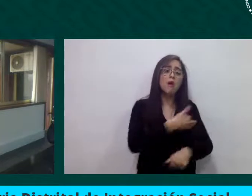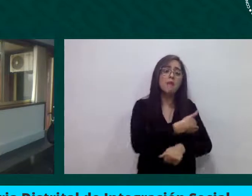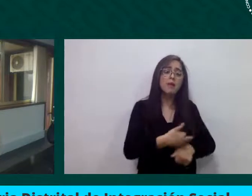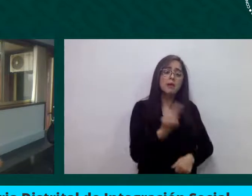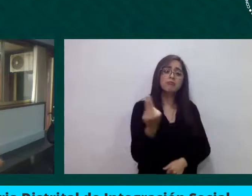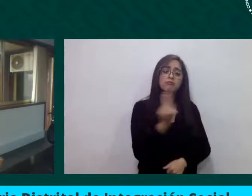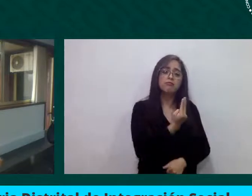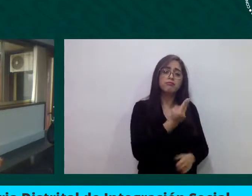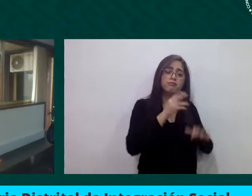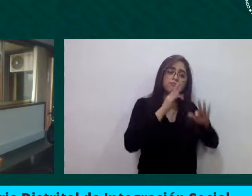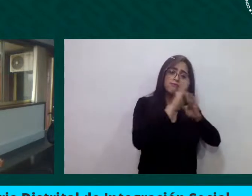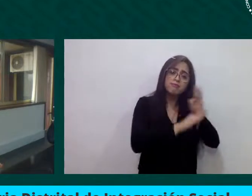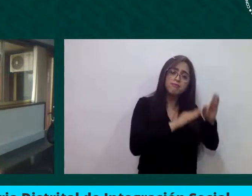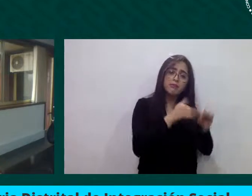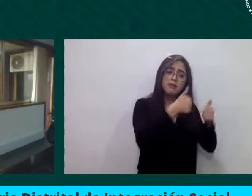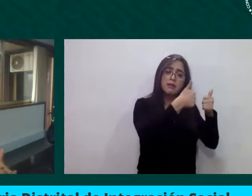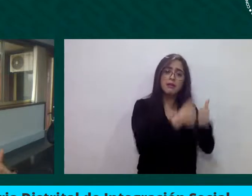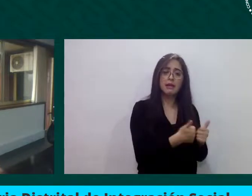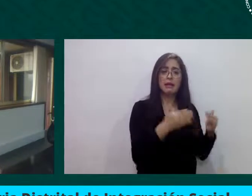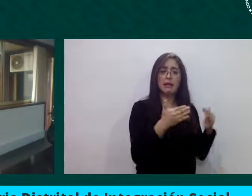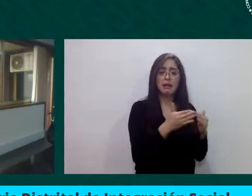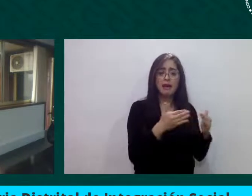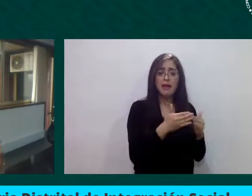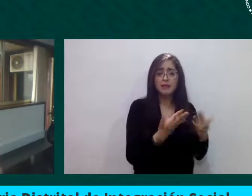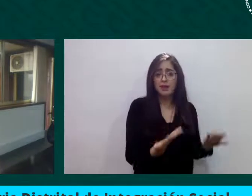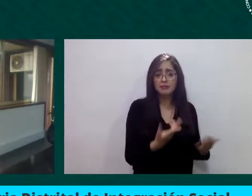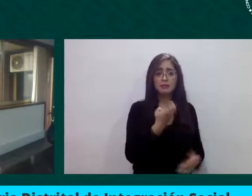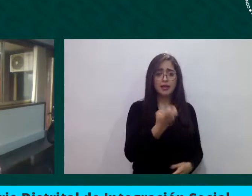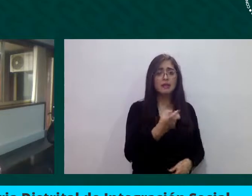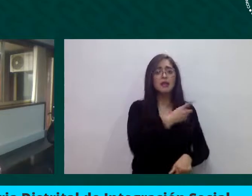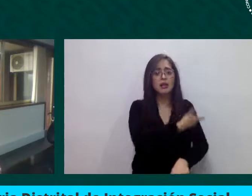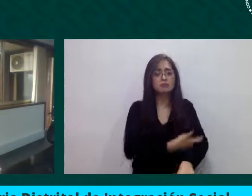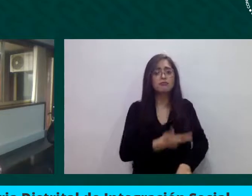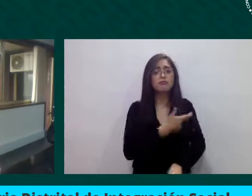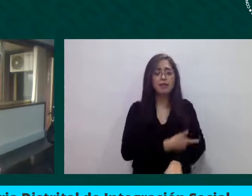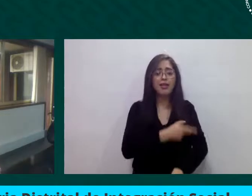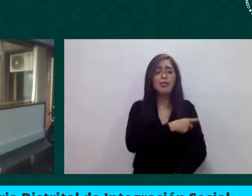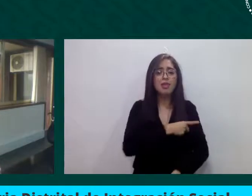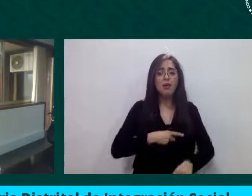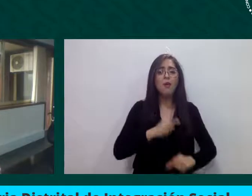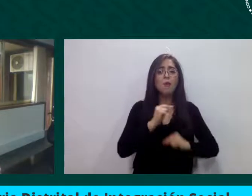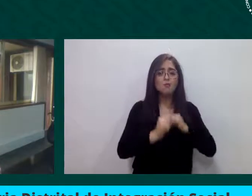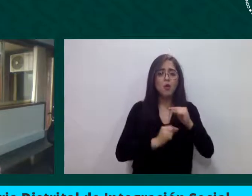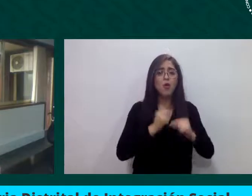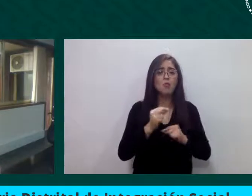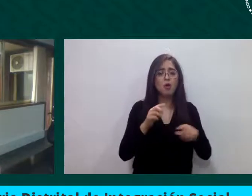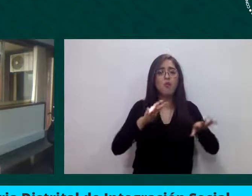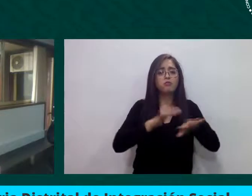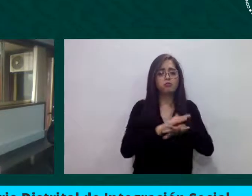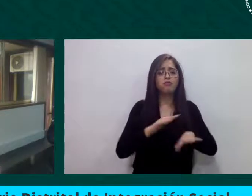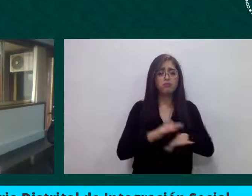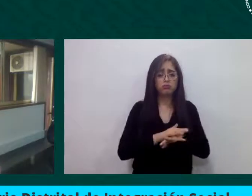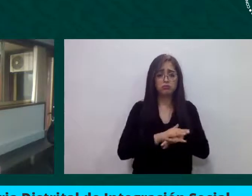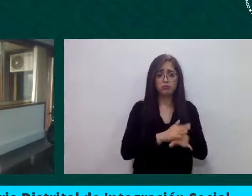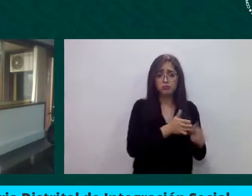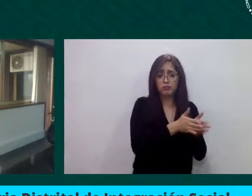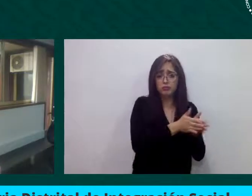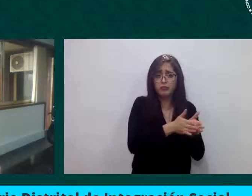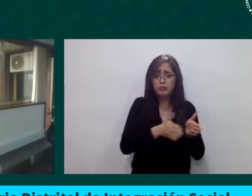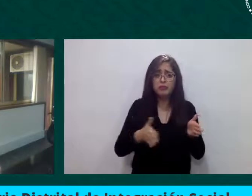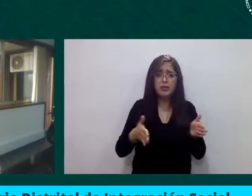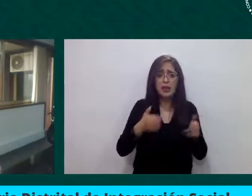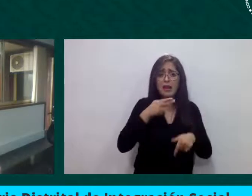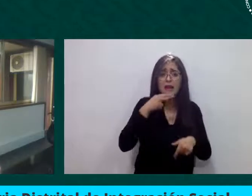procesos tienen que transformarse y no en muy largo tiempo, sino en tiempo real. Es decir, los Estados tienen que